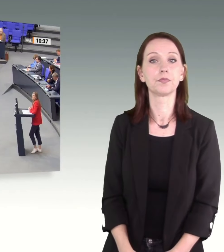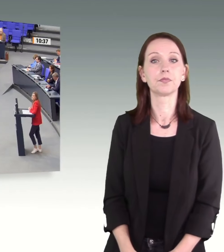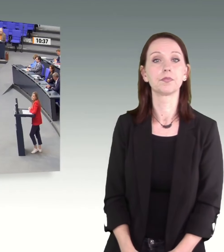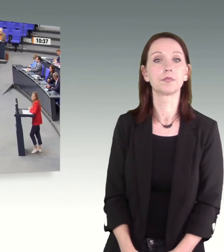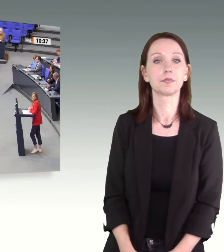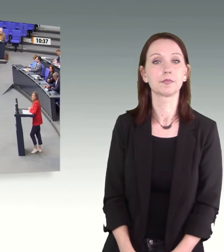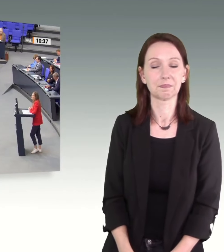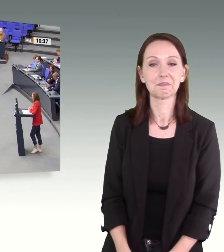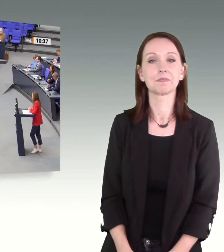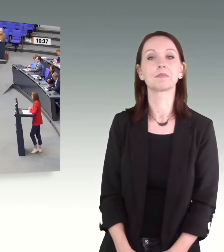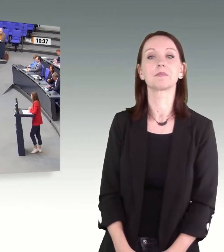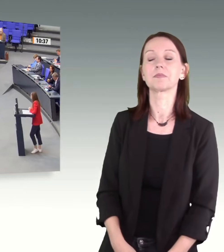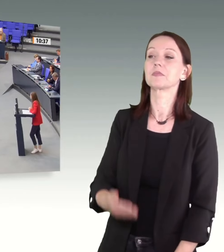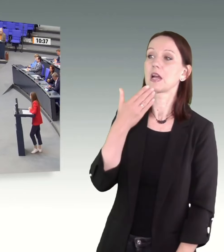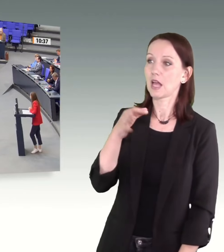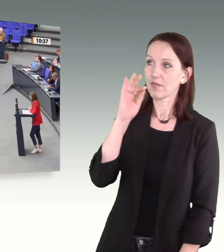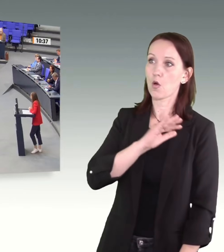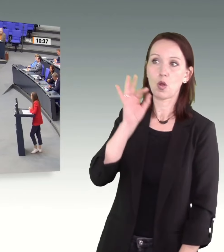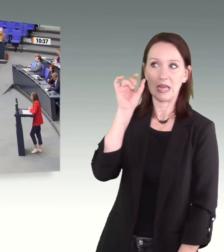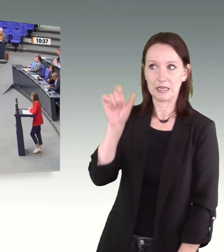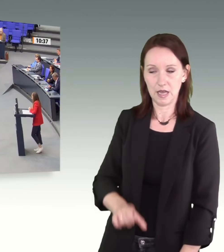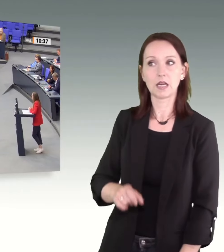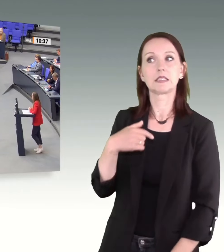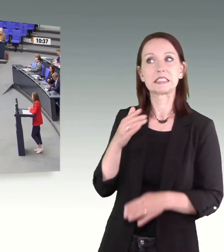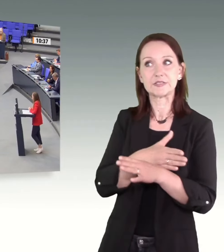Vielen Dank, Frau Kollegin, dass Sie die Zwischenfrage zulassen.